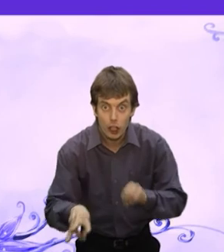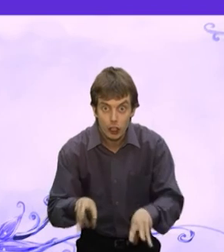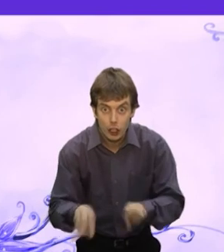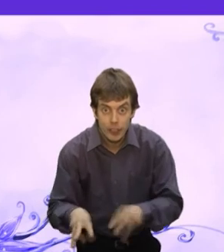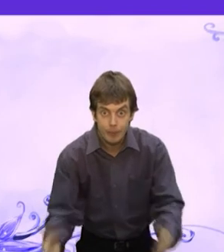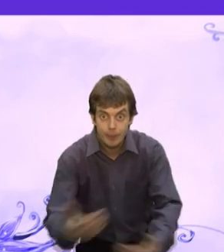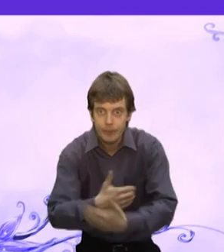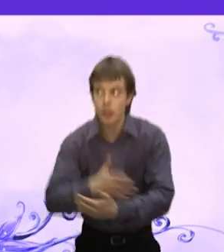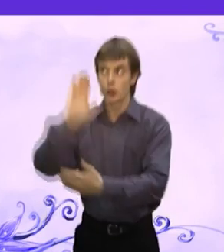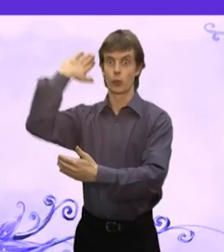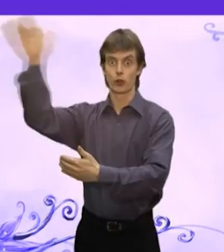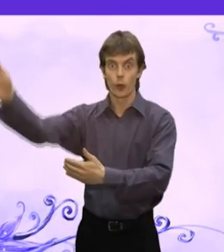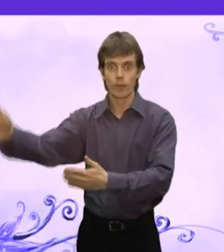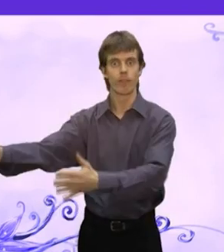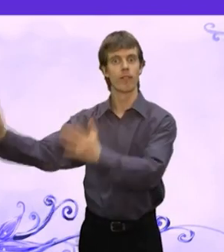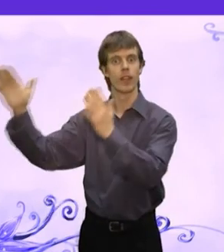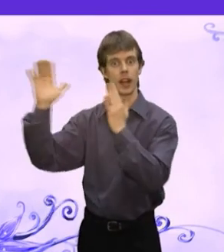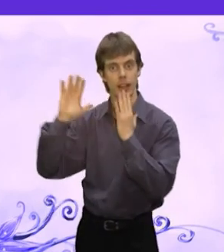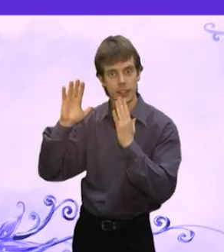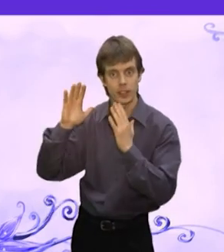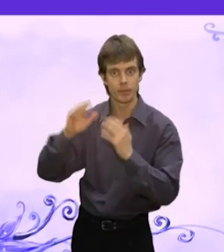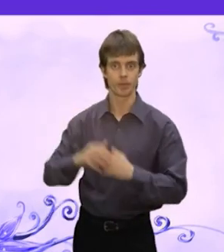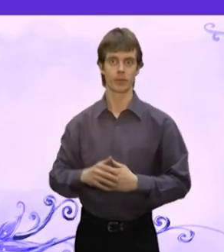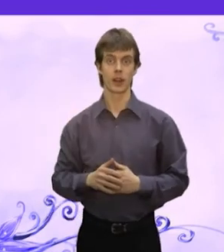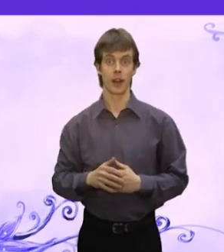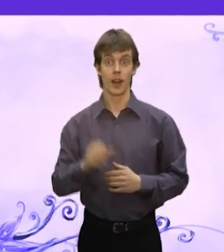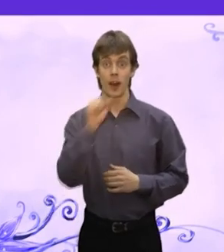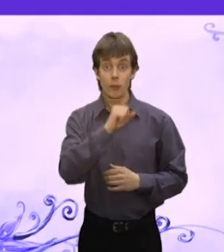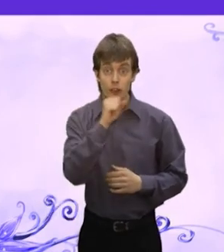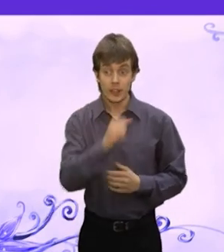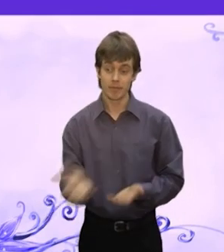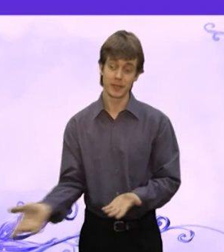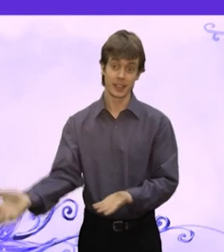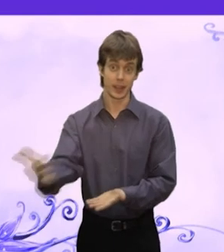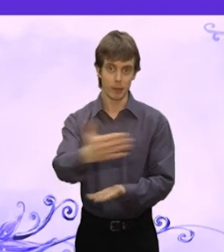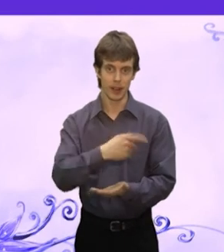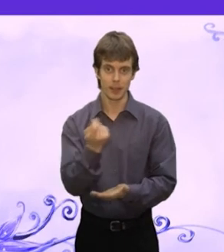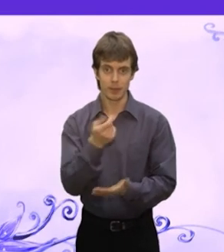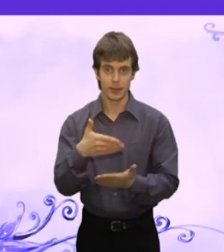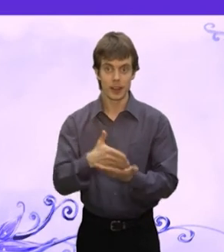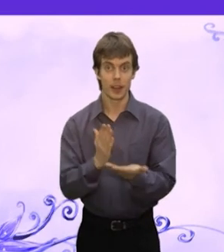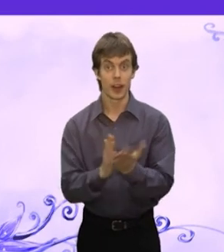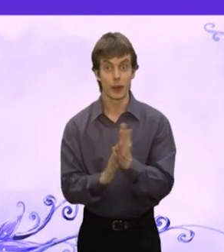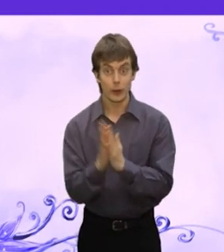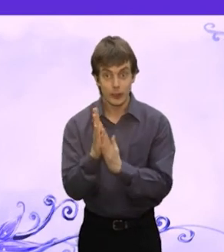И пошел В лес Мужик Сложил рож